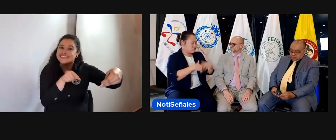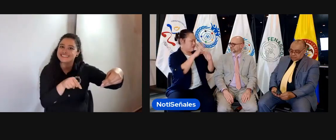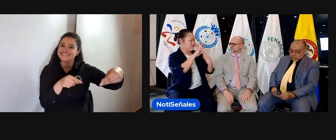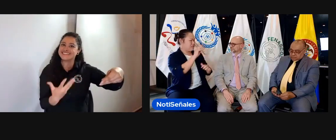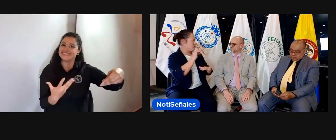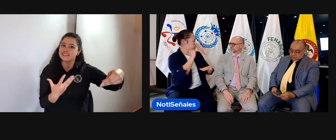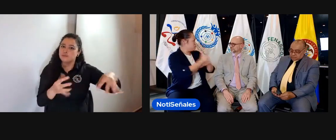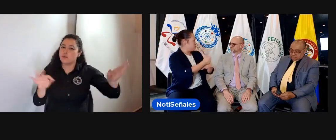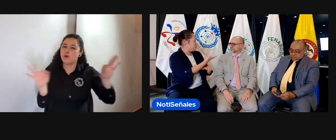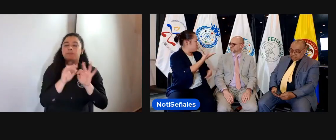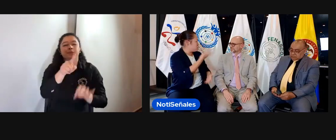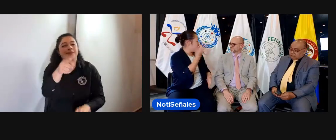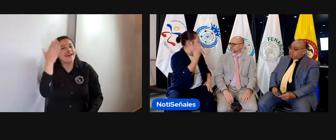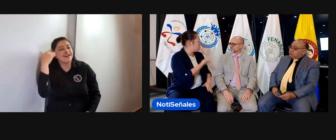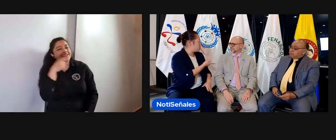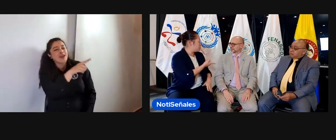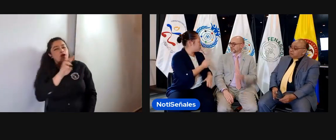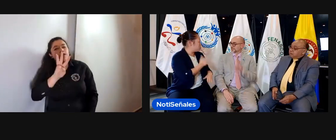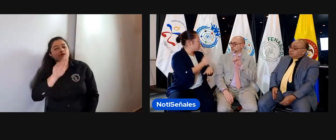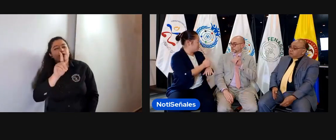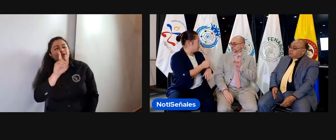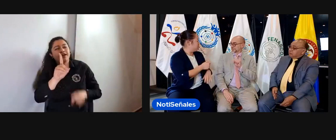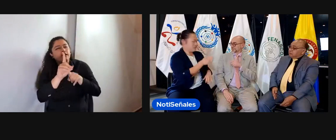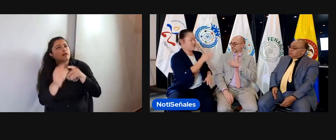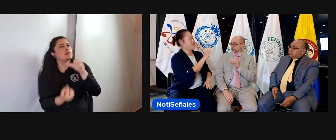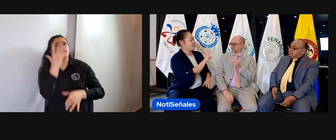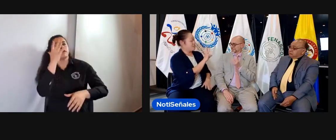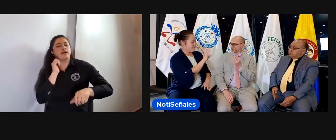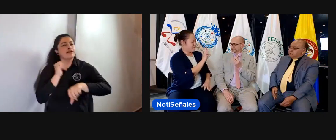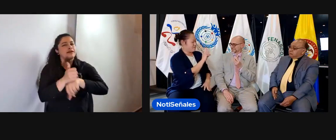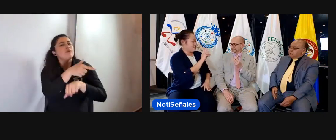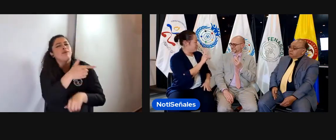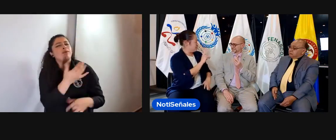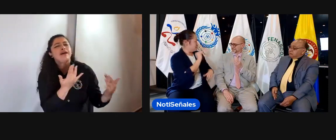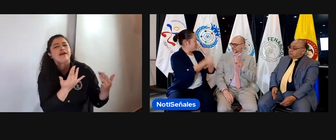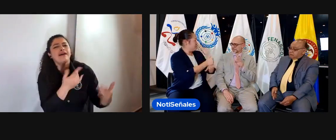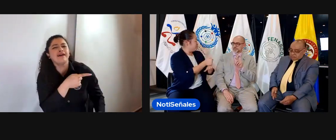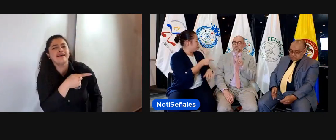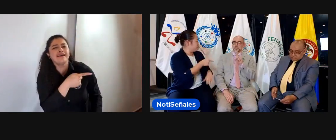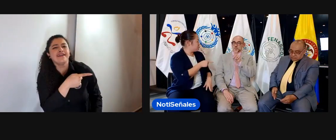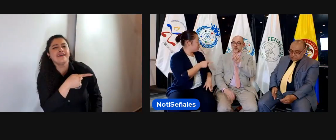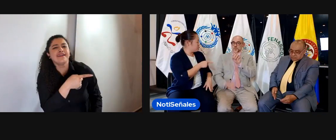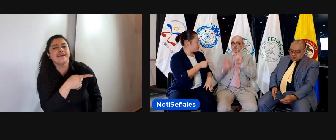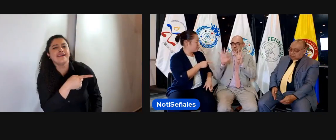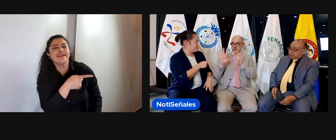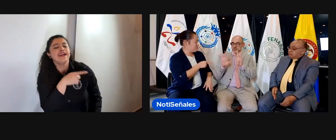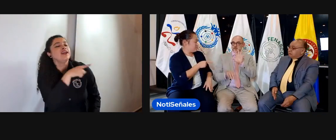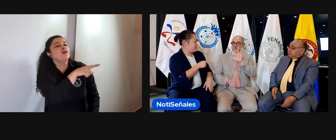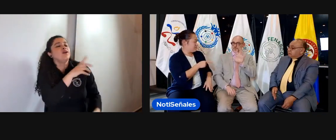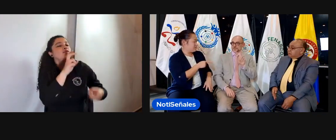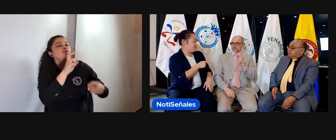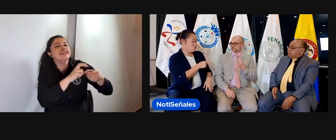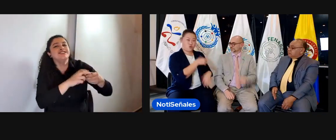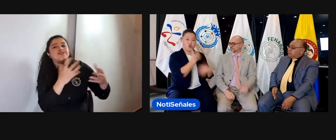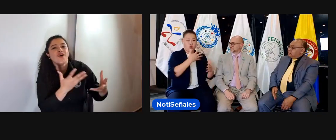asociaciones. ¿Cuándo fue que se creó la WFD? ¿El capítulo de jóvenes? ¿La sección de jóvenes? No, la WFD,